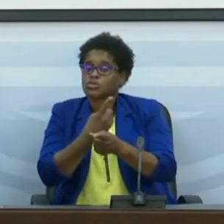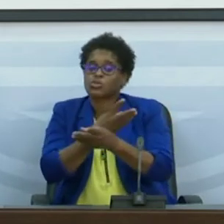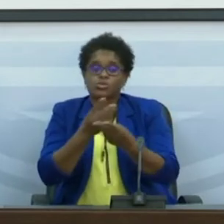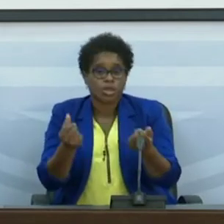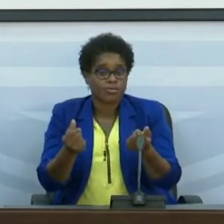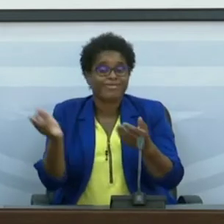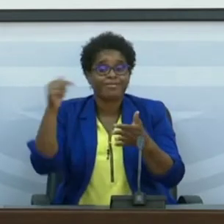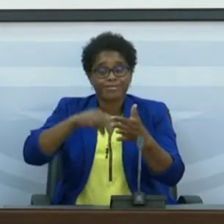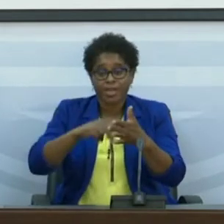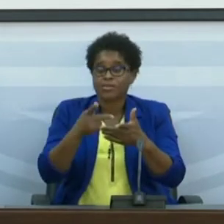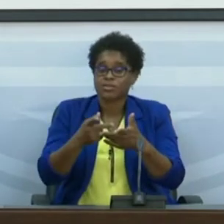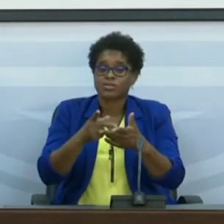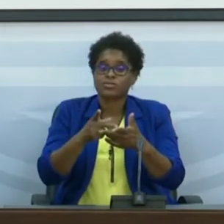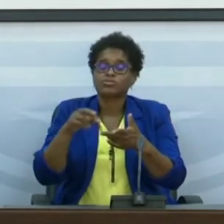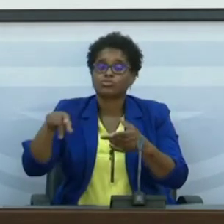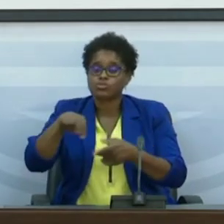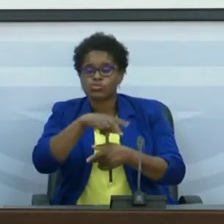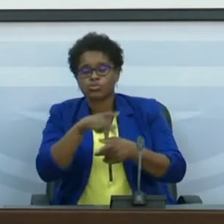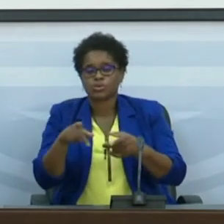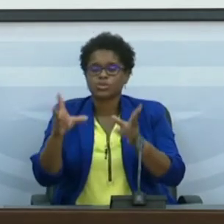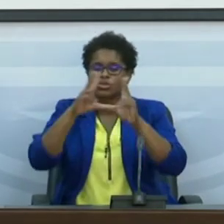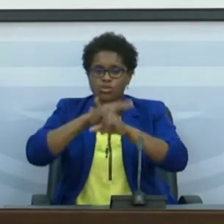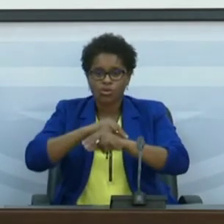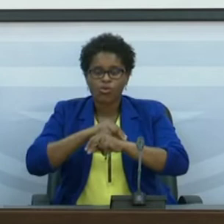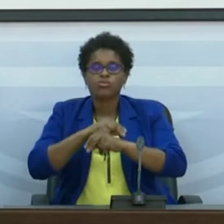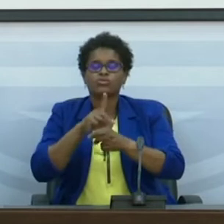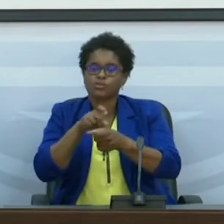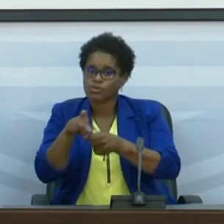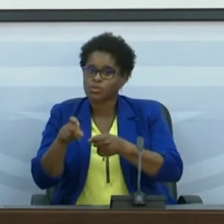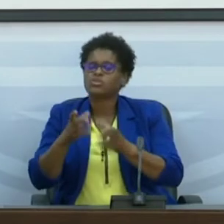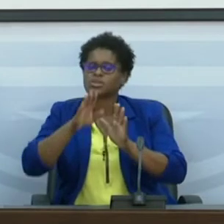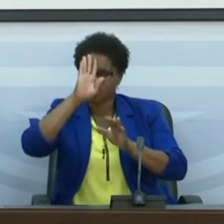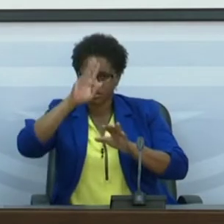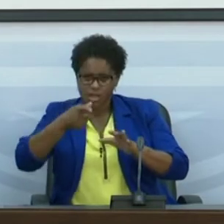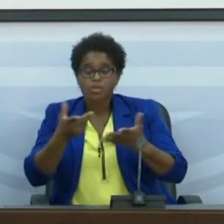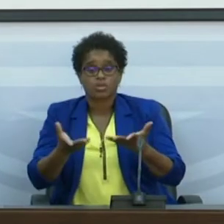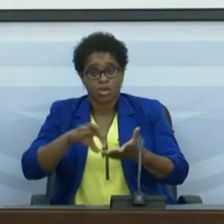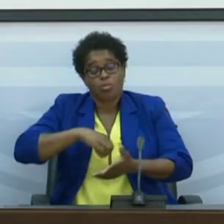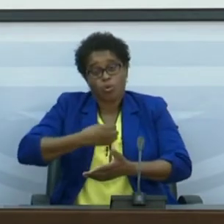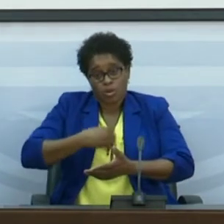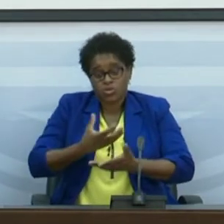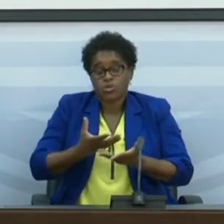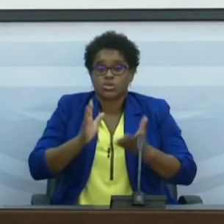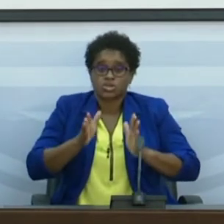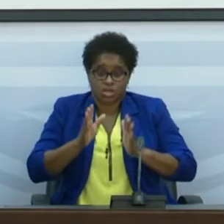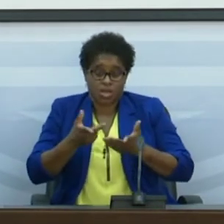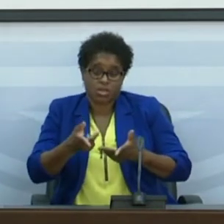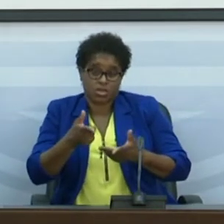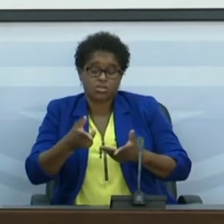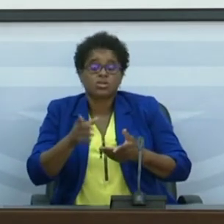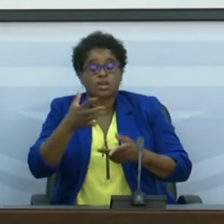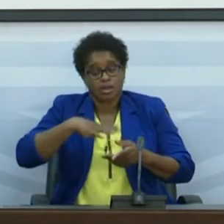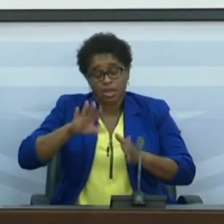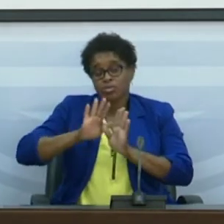da entrada, da circulação das novas variantes, como sabem, são de preocupação, e é exatamente isso que nós queremos